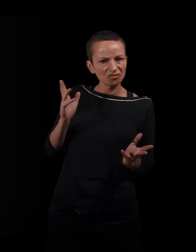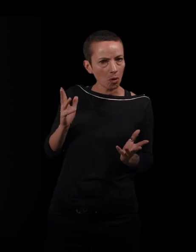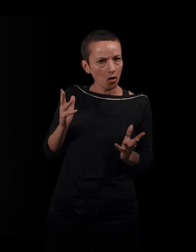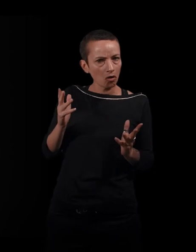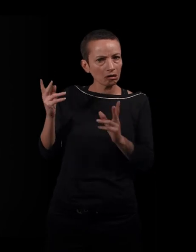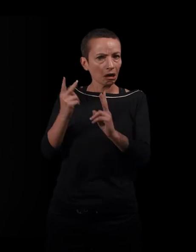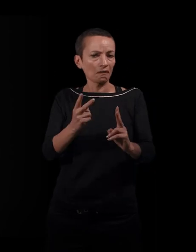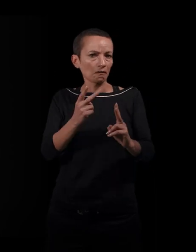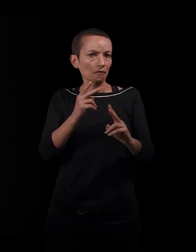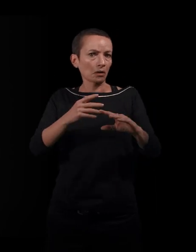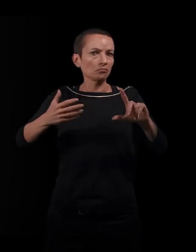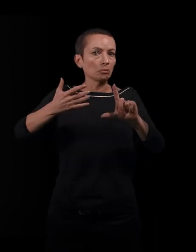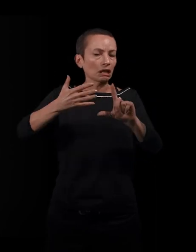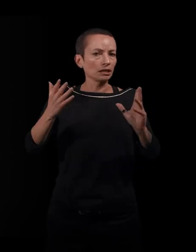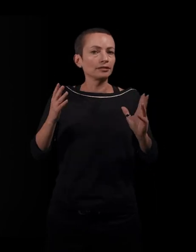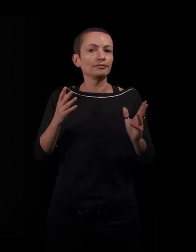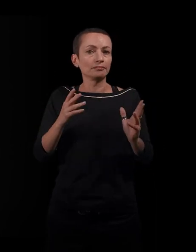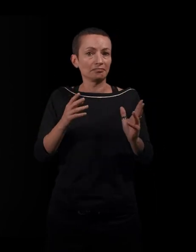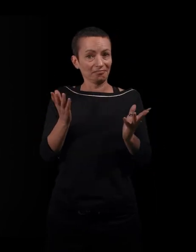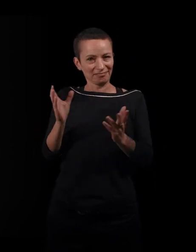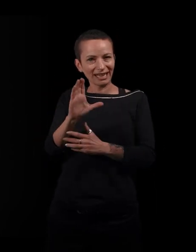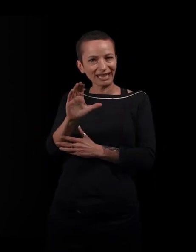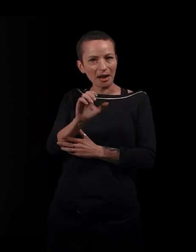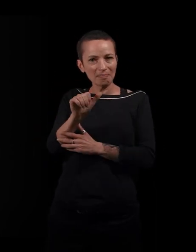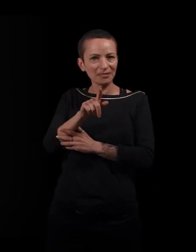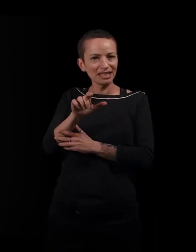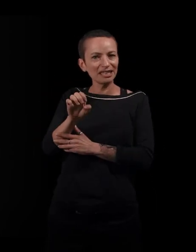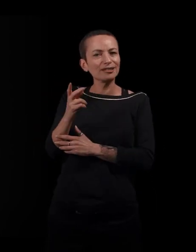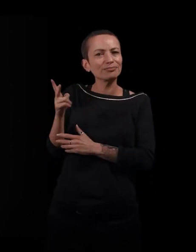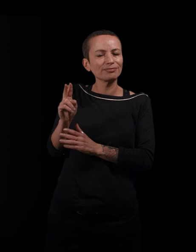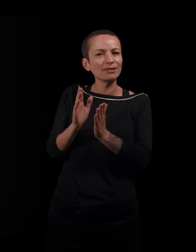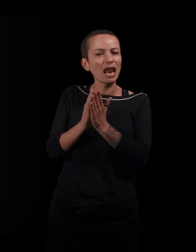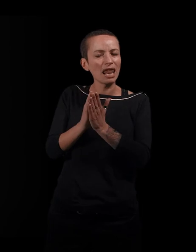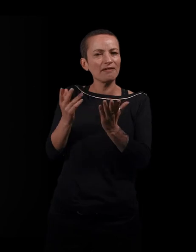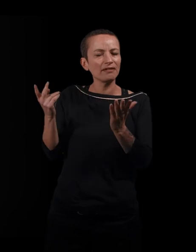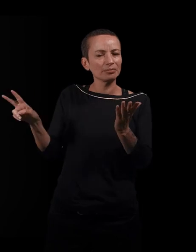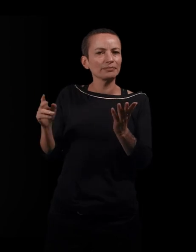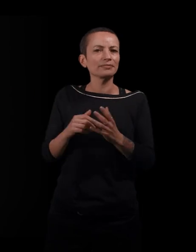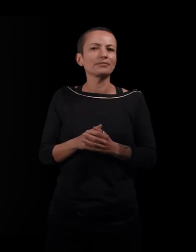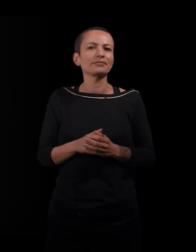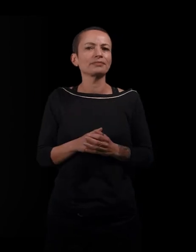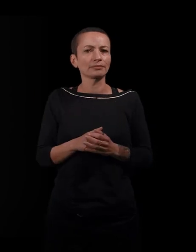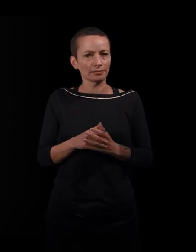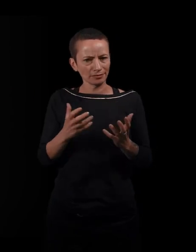Donc là, je me tourne vers Camille. êtes dans les derniers de la mer. Vous voulez absolument passer ce papier, je crois.